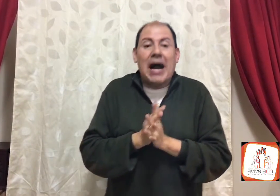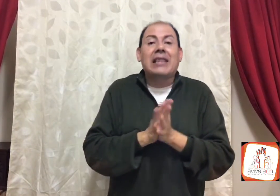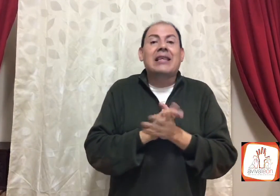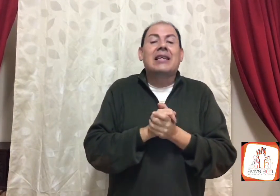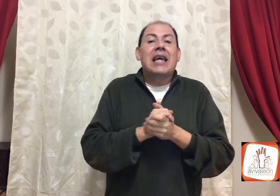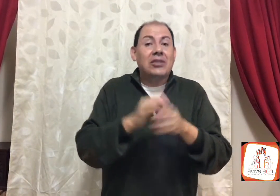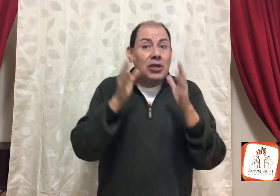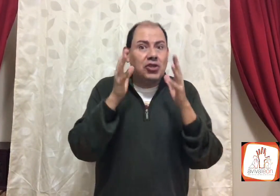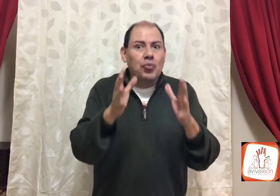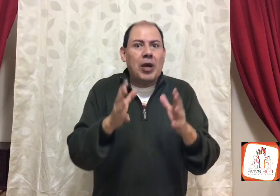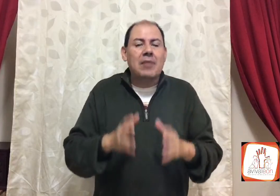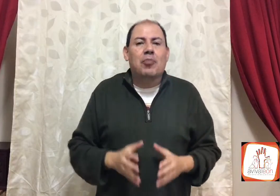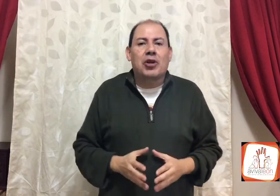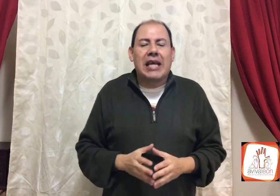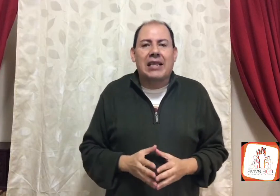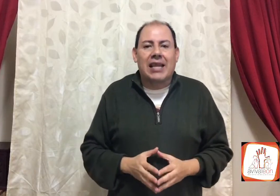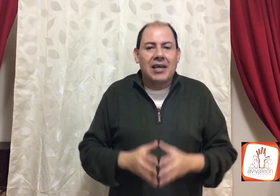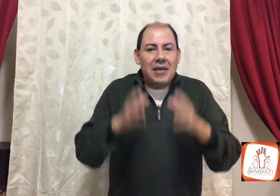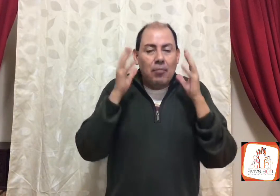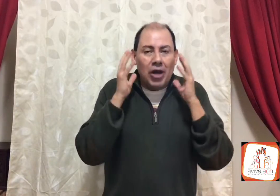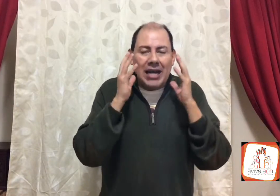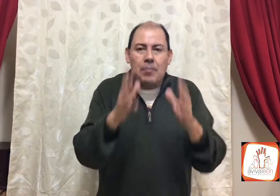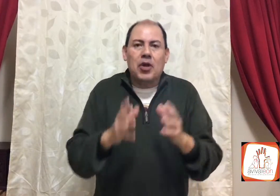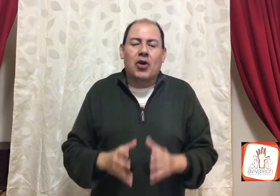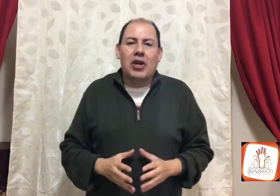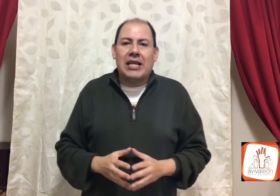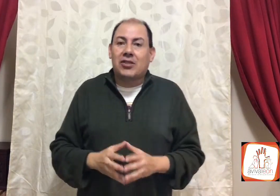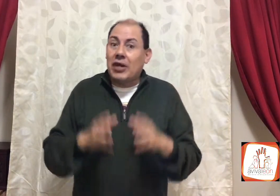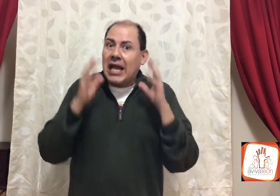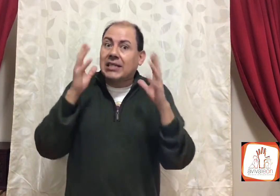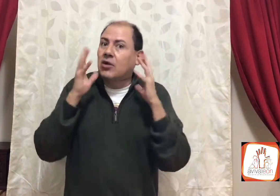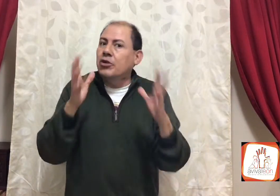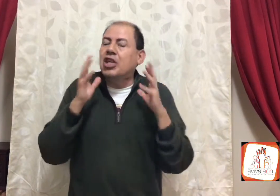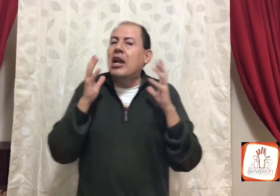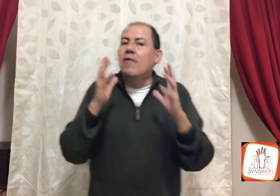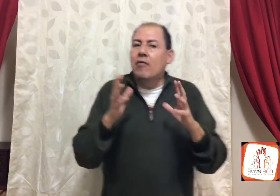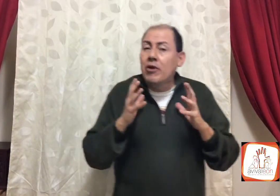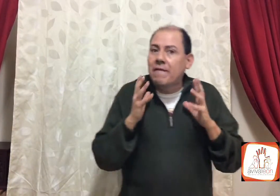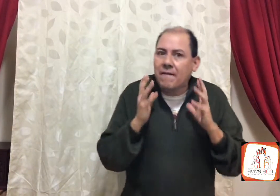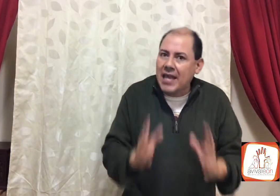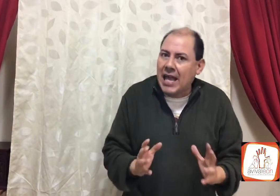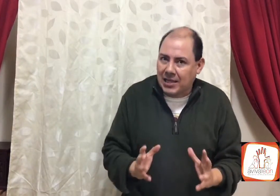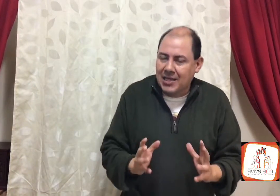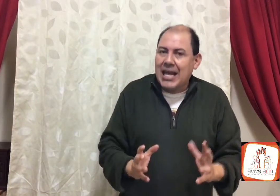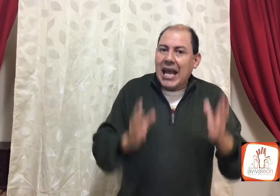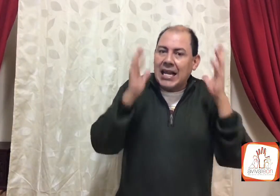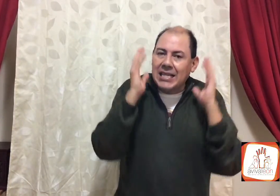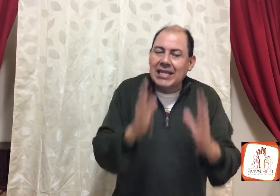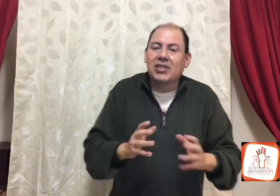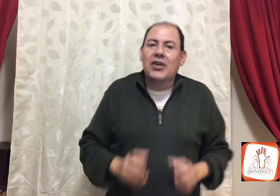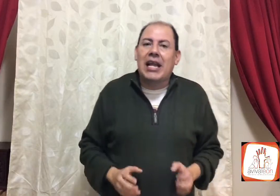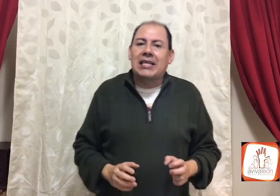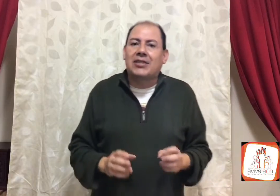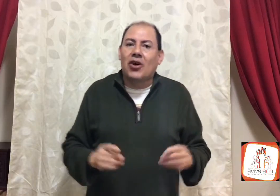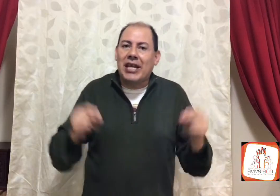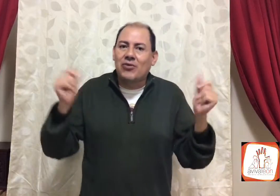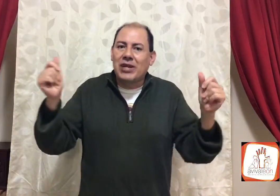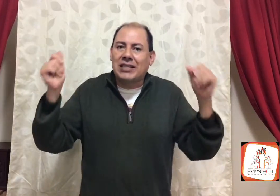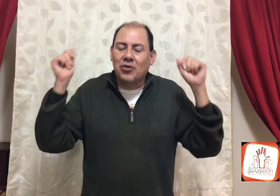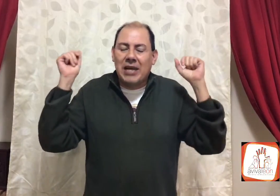Pati, esto es súper importante. Voy rápido con la historia, escúchalo muy bien. El inicio de la historia, en un resumen,